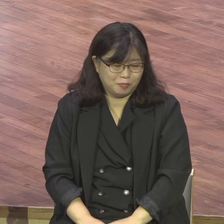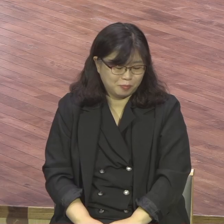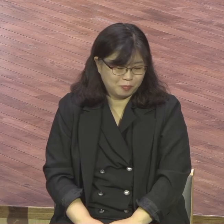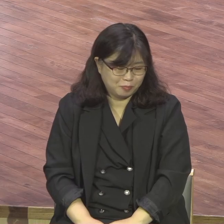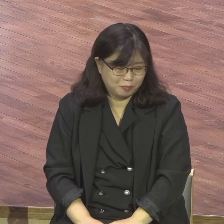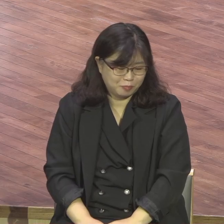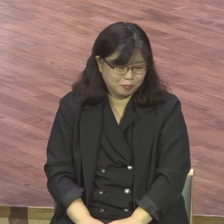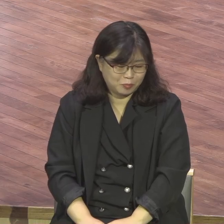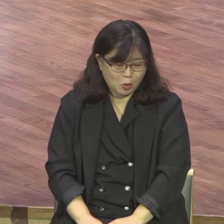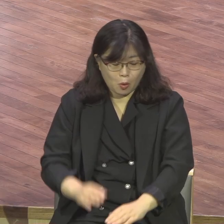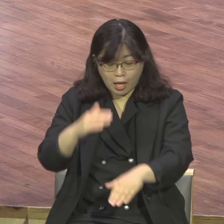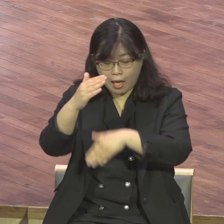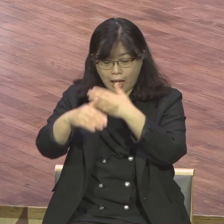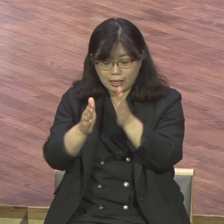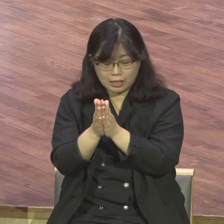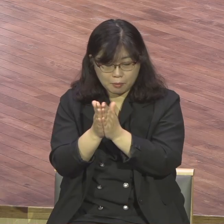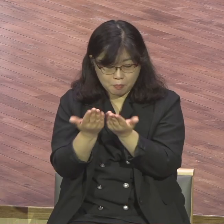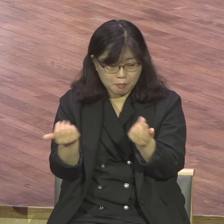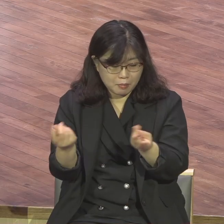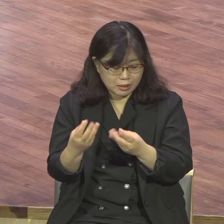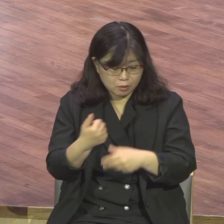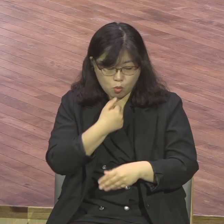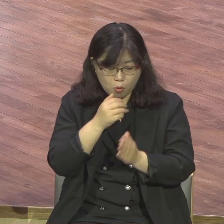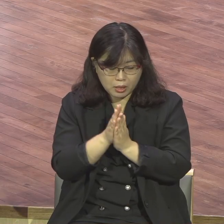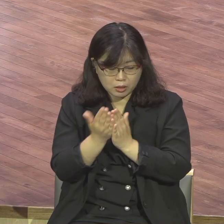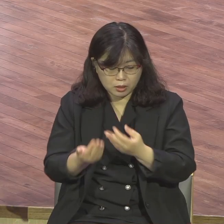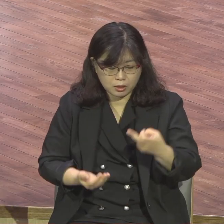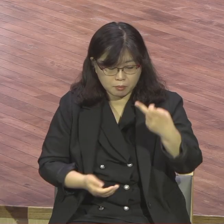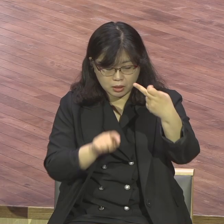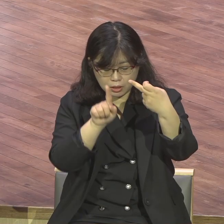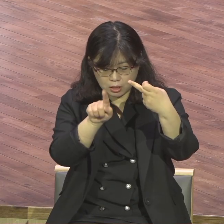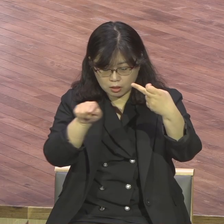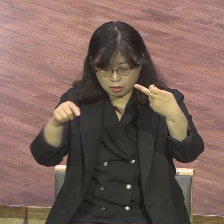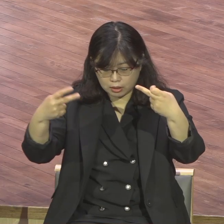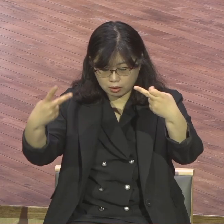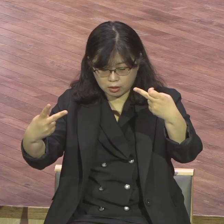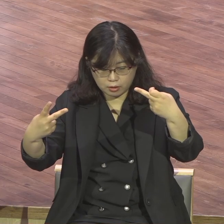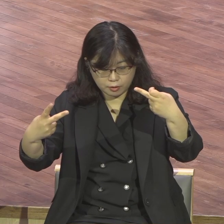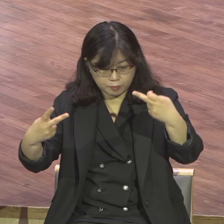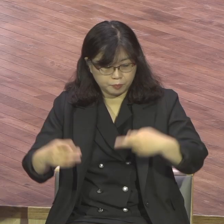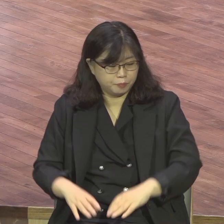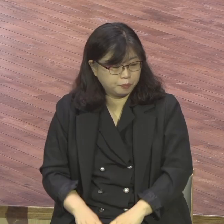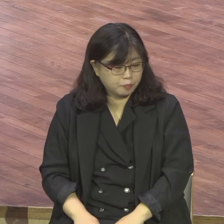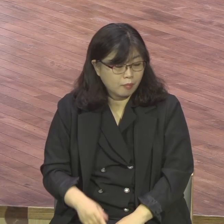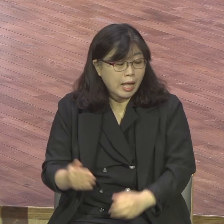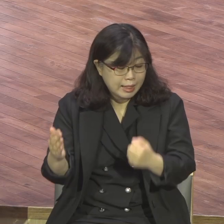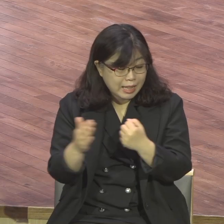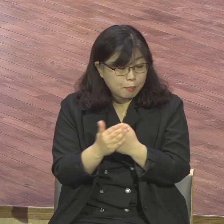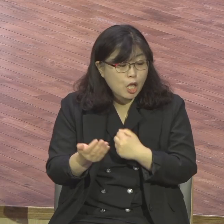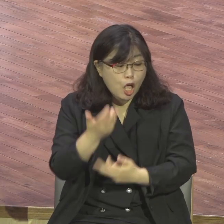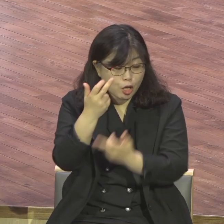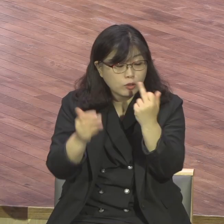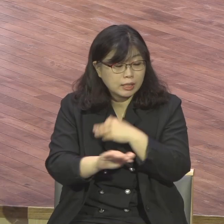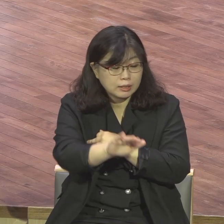성렬 하나님 말씀은 로마서 12장 1절에서 2절 말씀입니다 그러므로 형제들아 내가 하나님의 모든